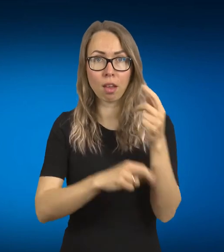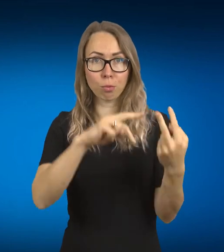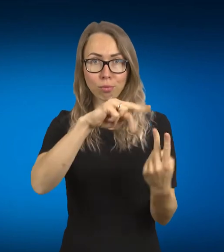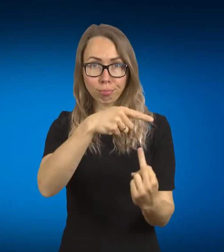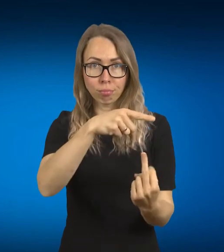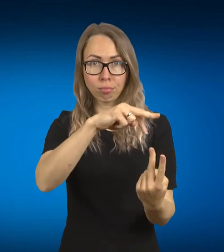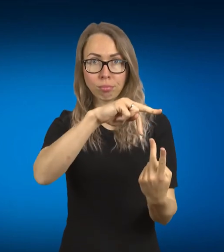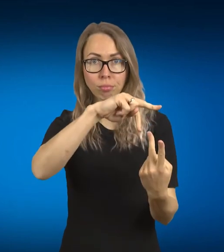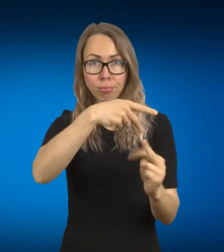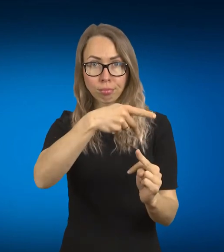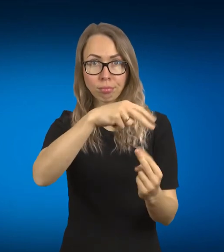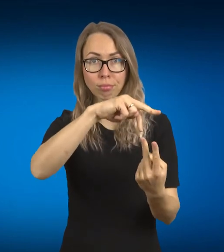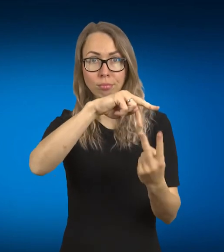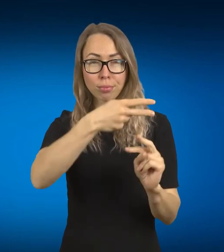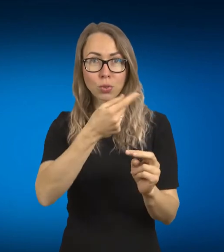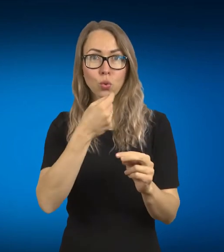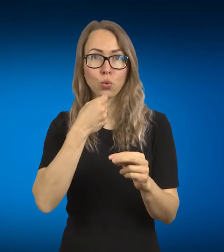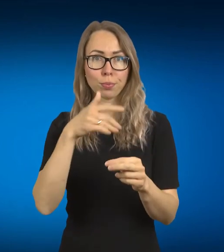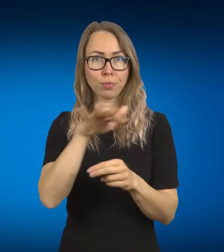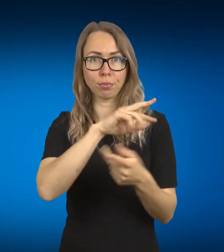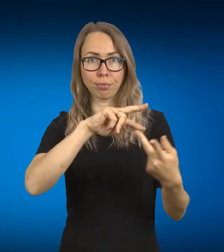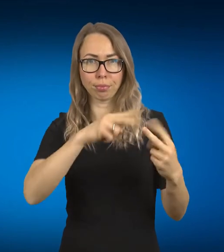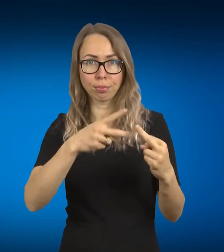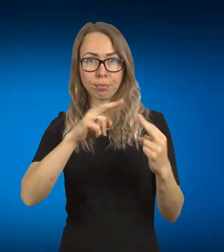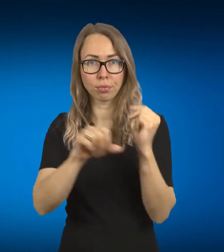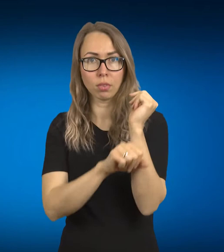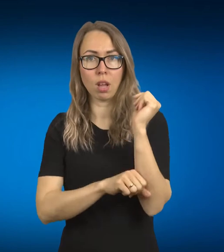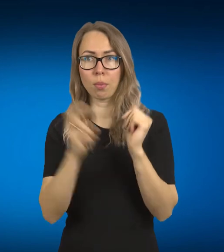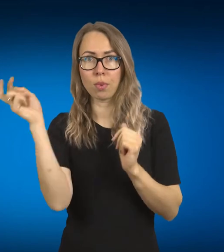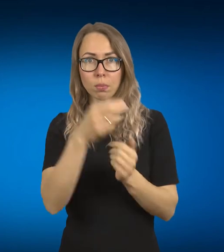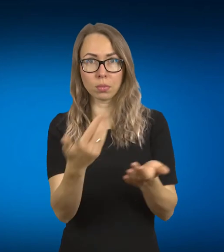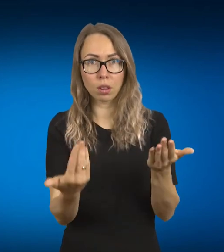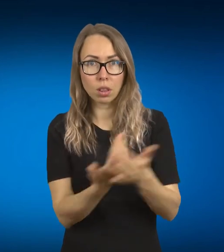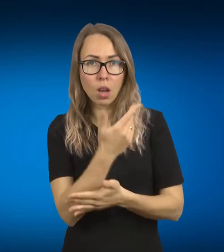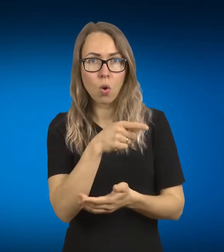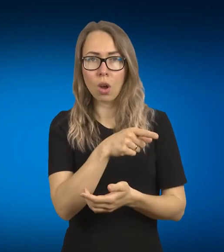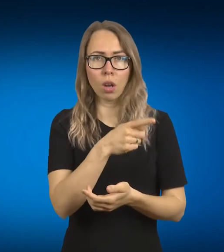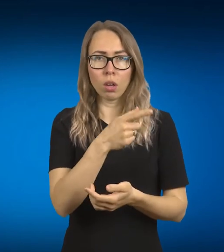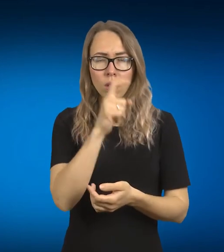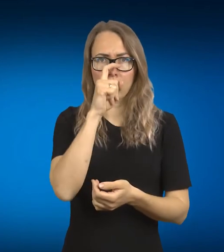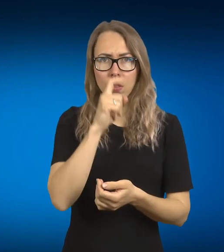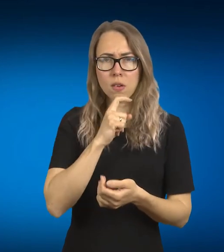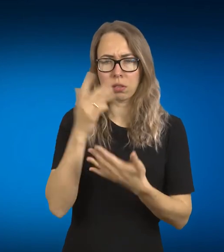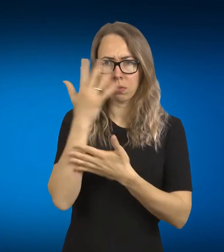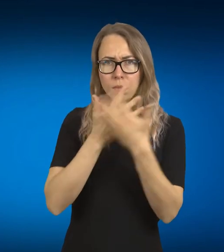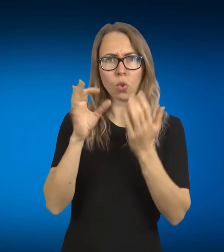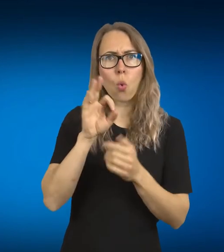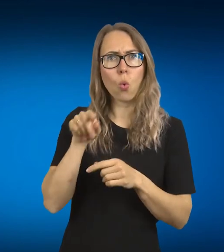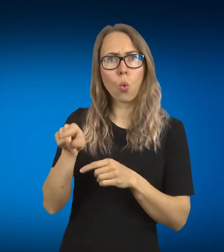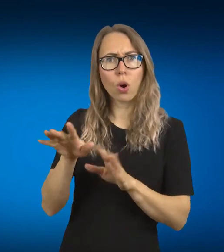tai matėjo nauja darbuotojas, jie, kaip pasakyt, vėl jie reikėjo pratintis prie, tai yra vis tik, reik turėtų